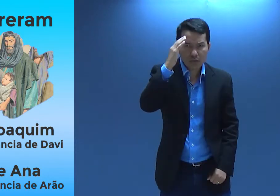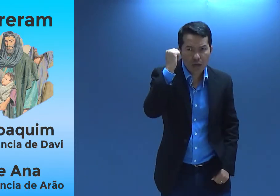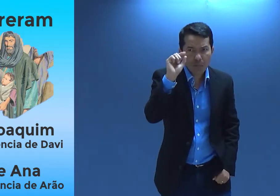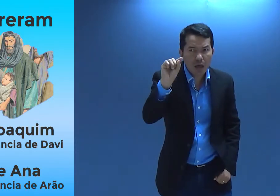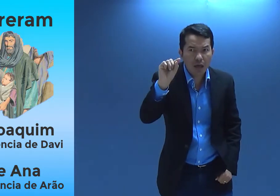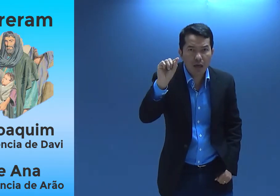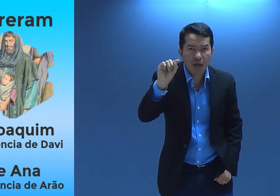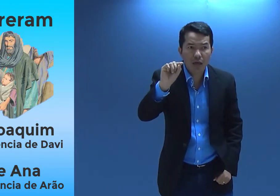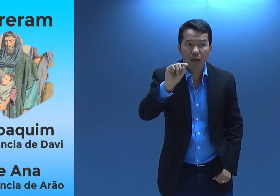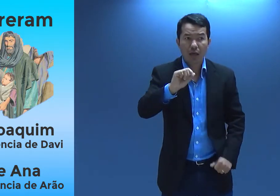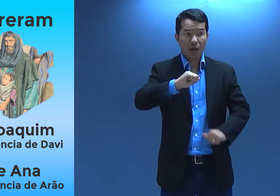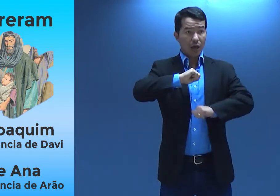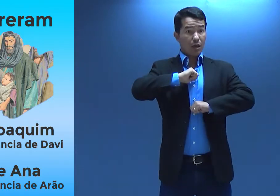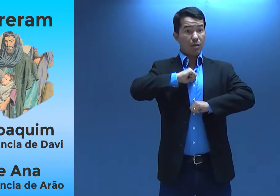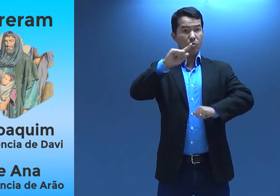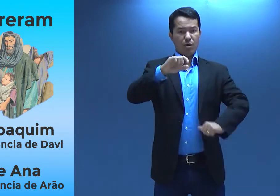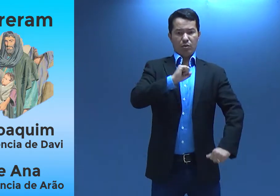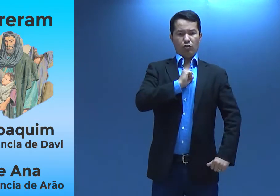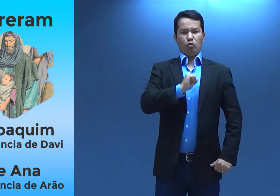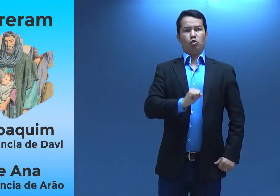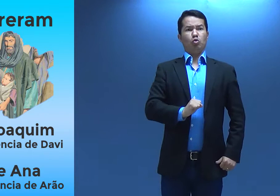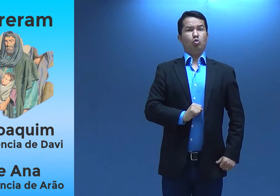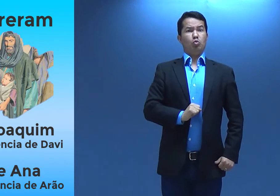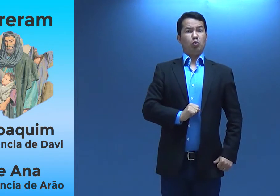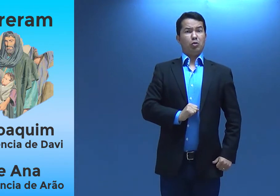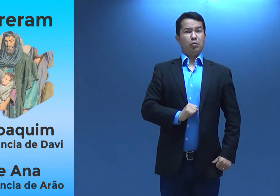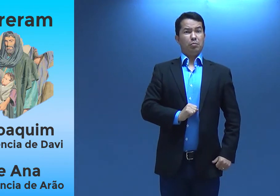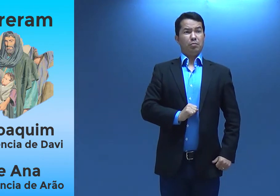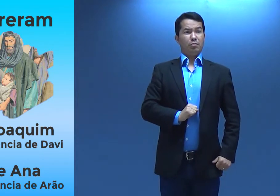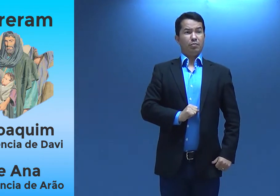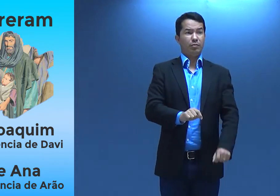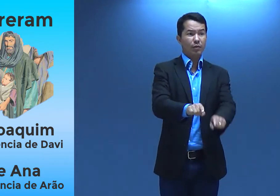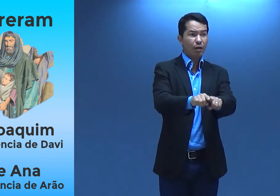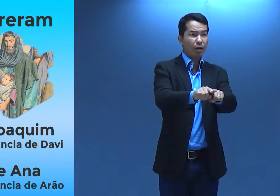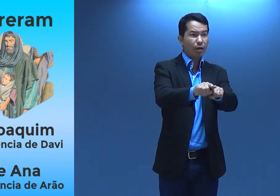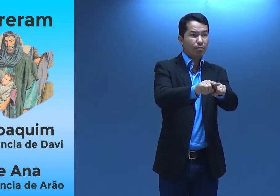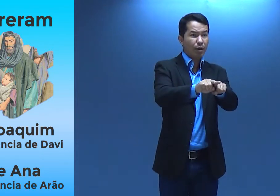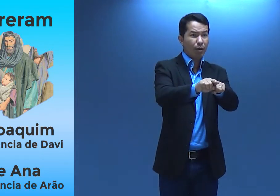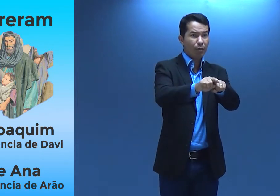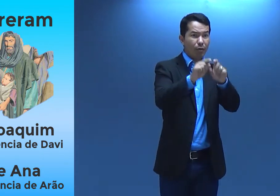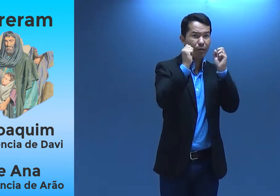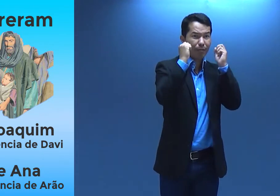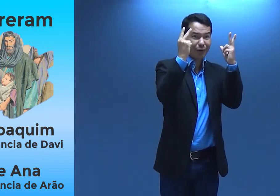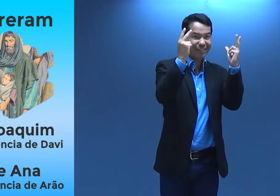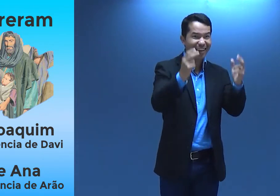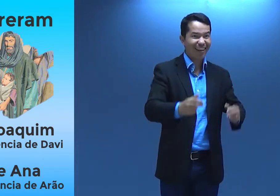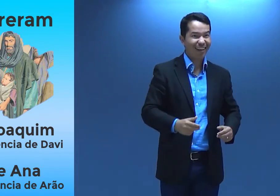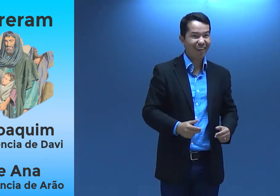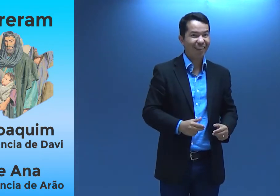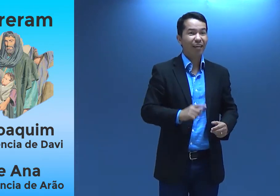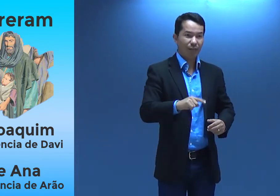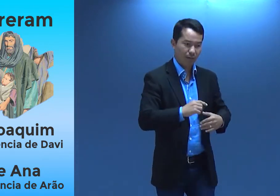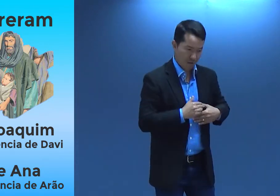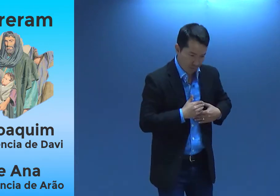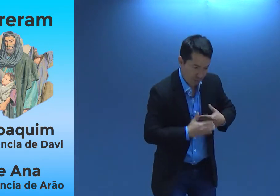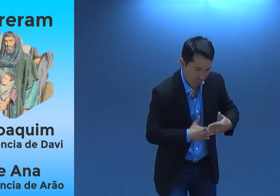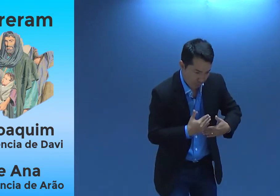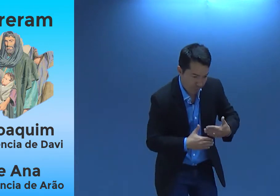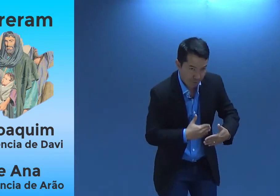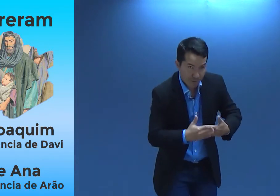Vocês sabem quem é Arão? Ele era um sacerdote. Ele era irmão de Moisés. Então,